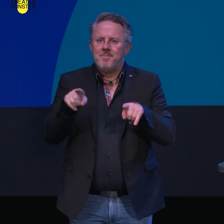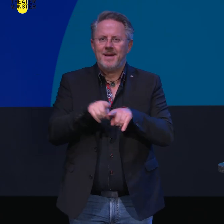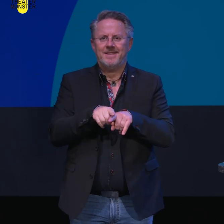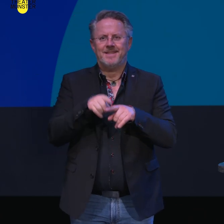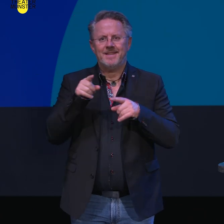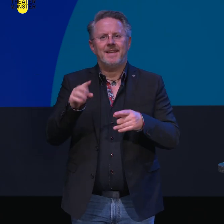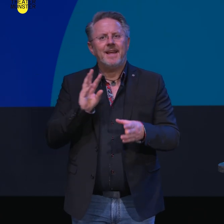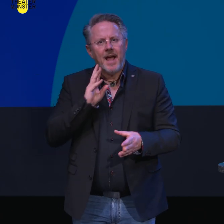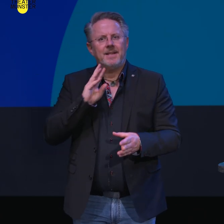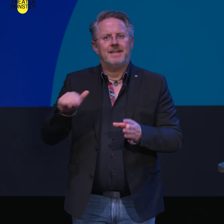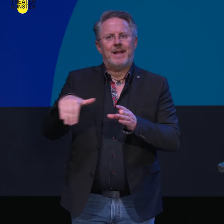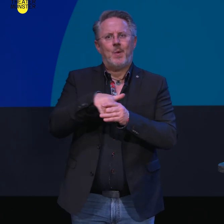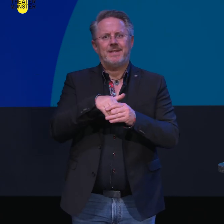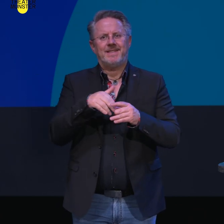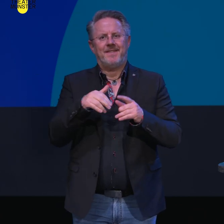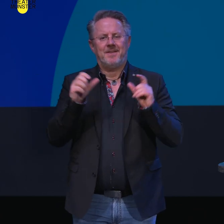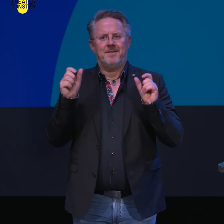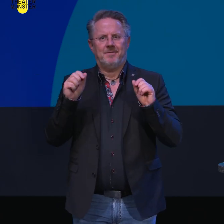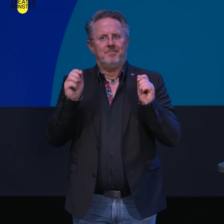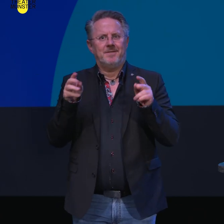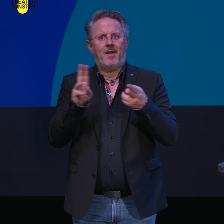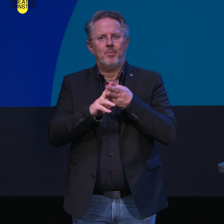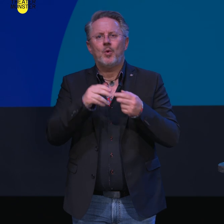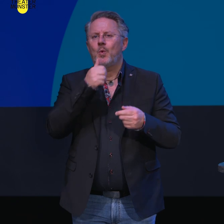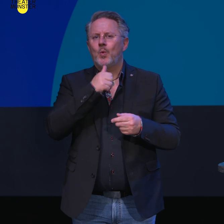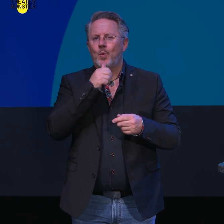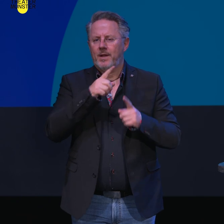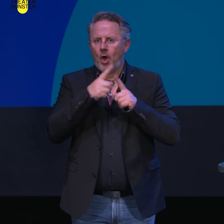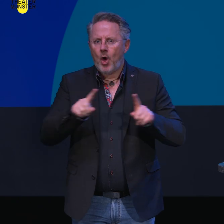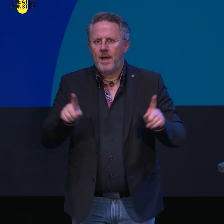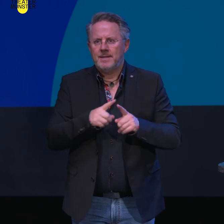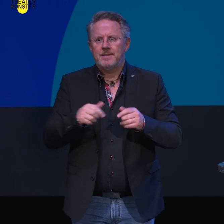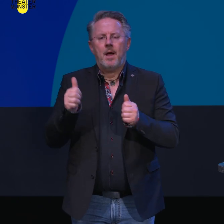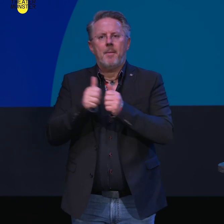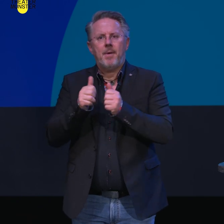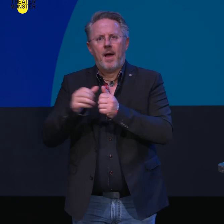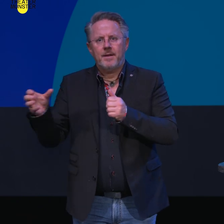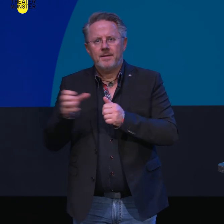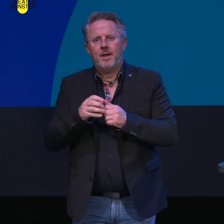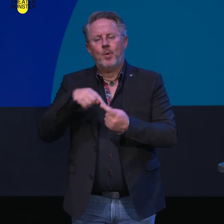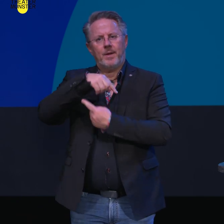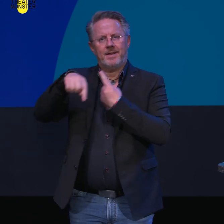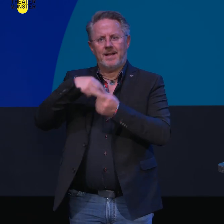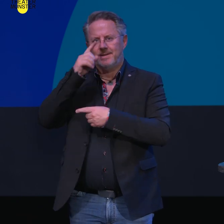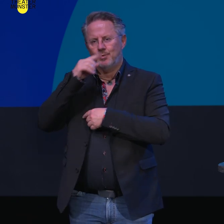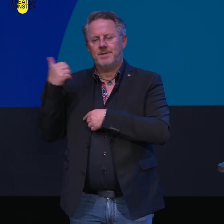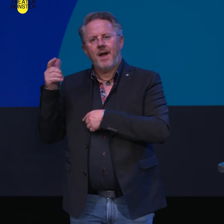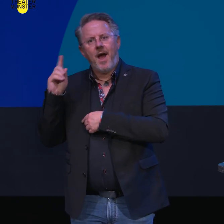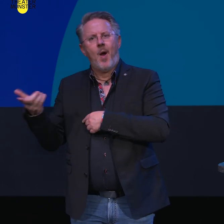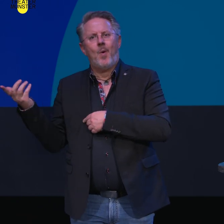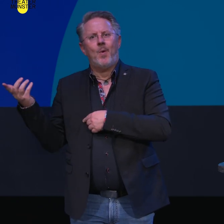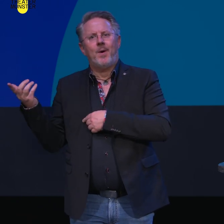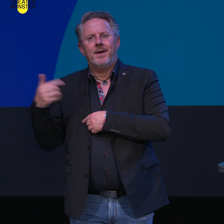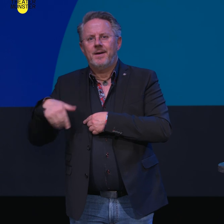hier stattfinden. Wir werden beim Theater-Jugendorchester-Projekt hier Partner einbeziehen und Tanz Münster wird mit der mobilen Serie